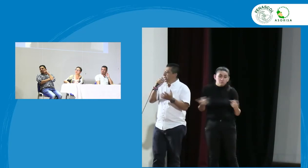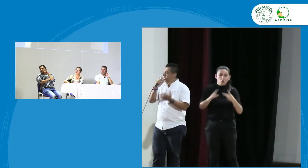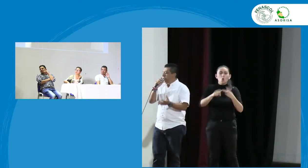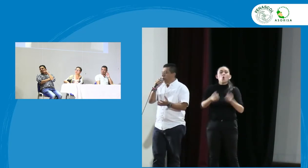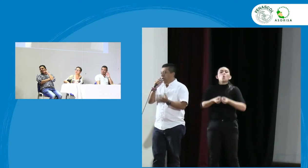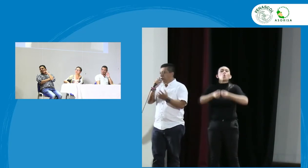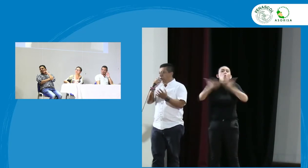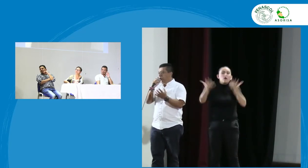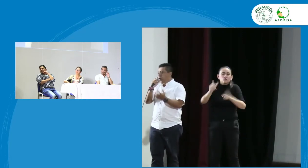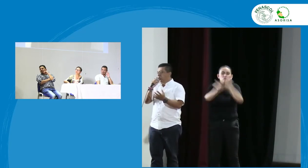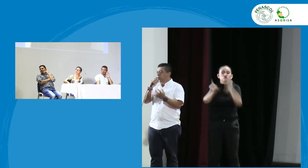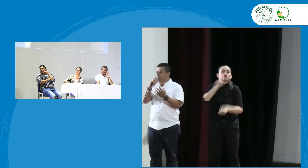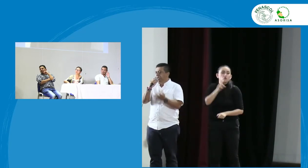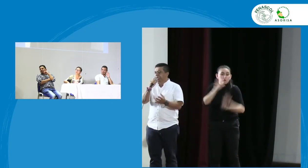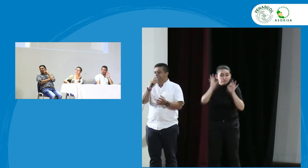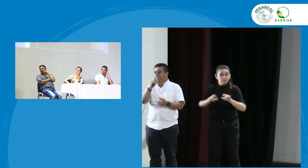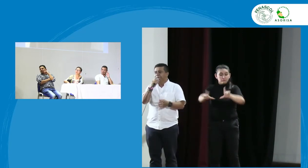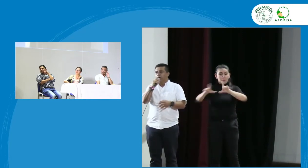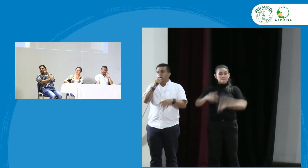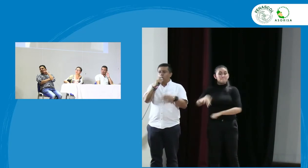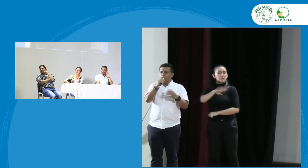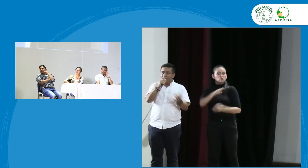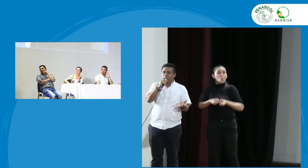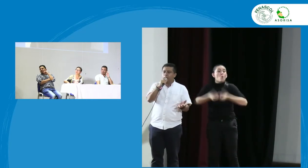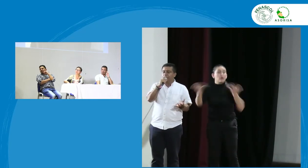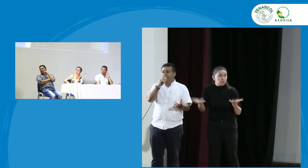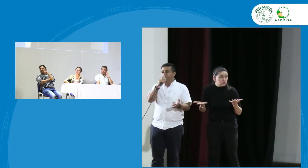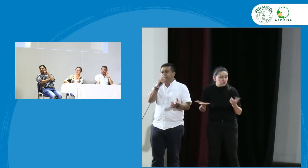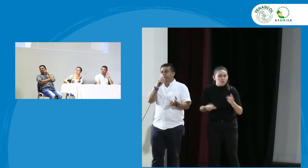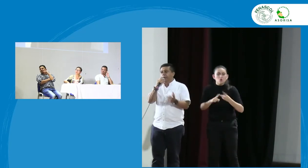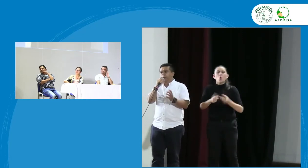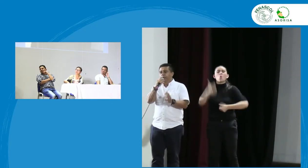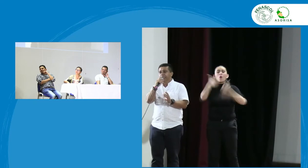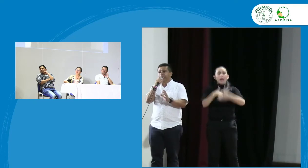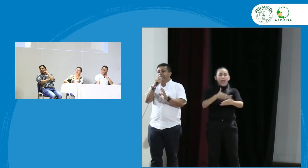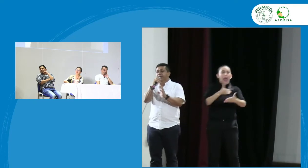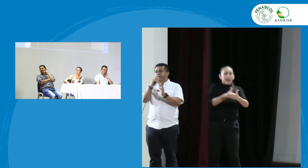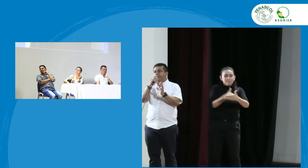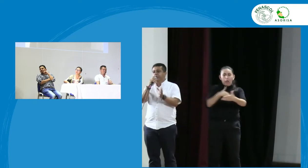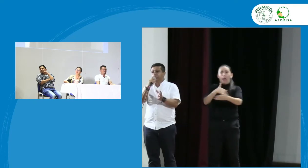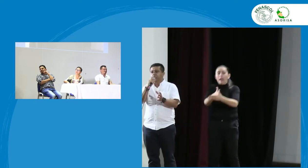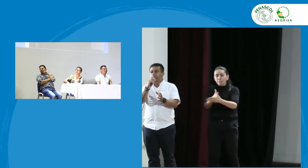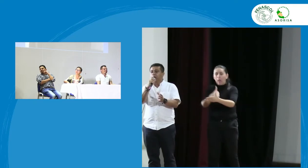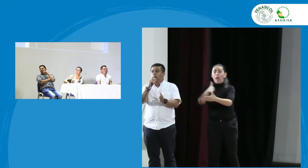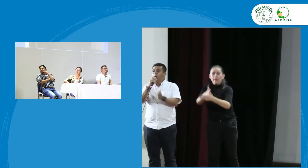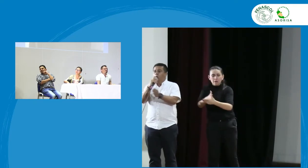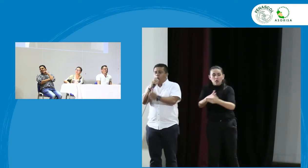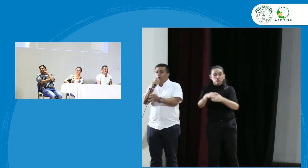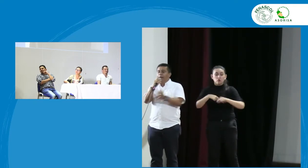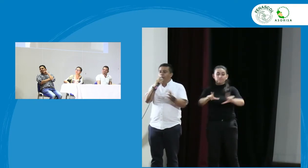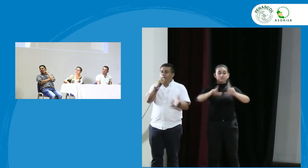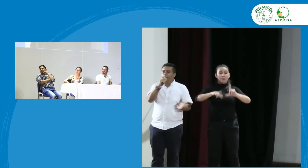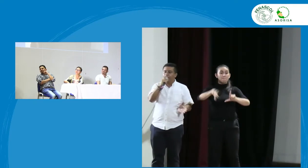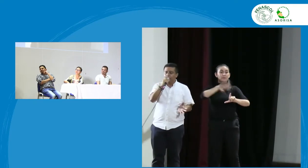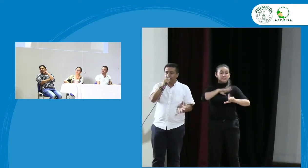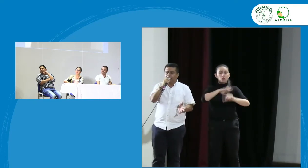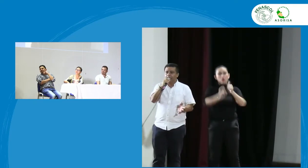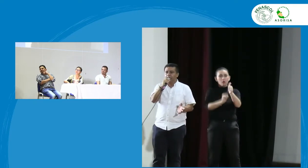bachilleros? ¿cuántos sordos son bachilleros? ¿cuál ha sido la limitante para poder llegar a ser un bachiller o la forma para llegar a la